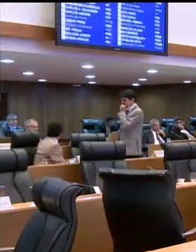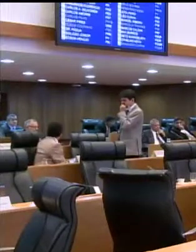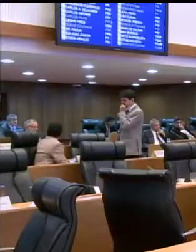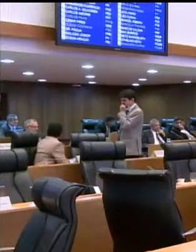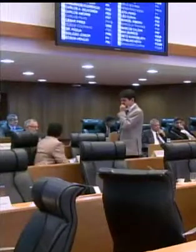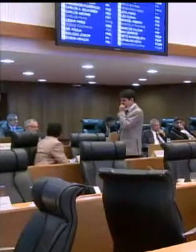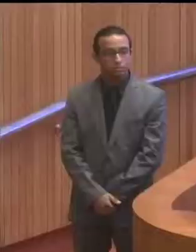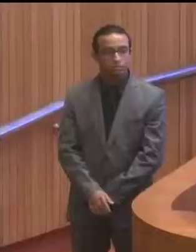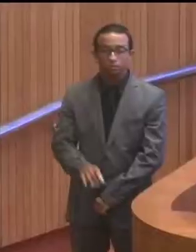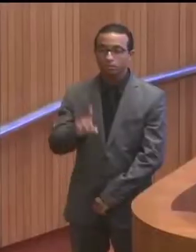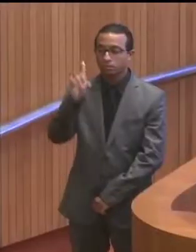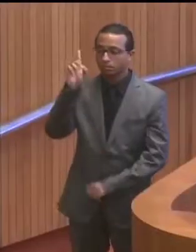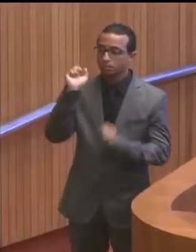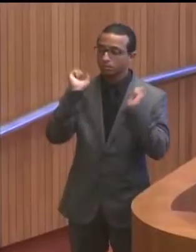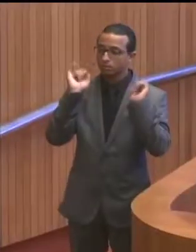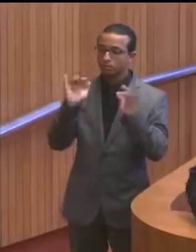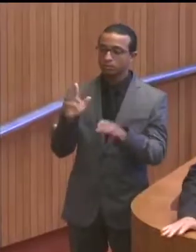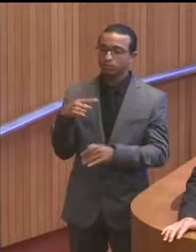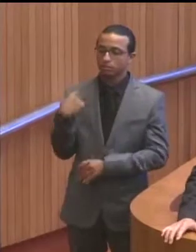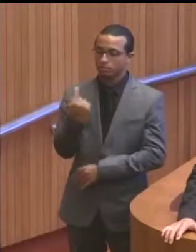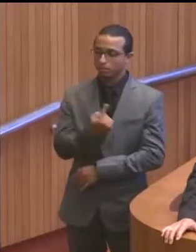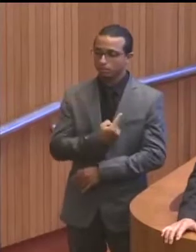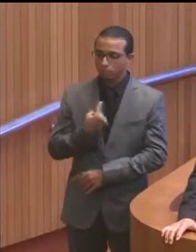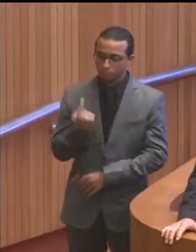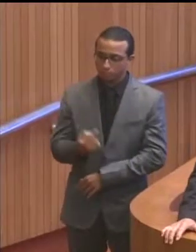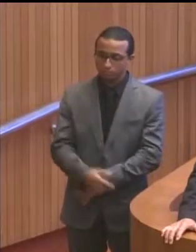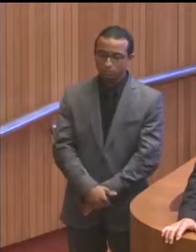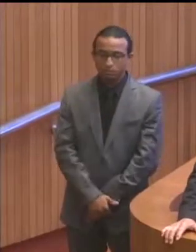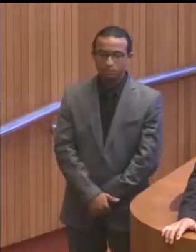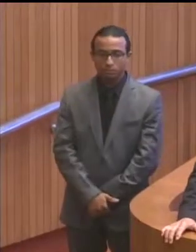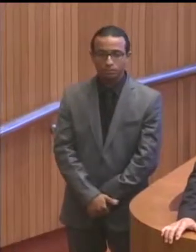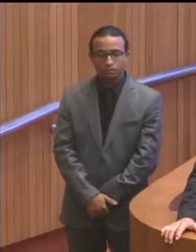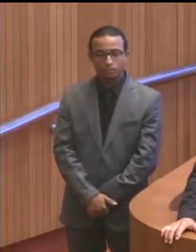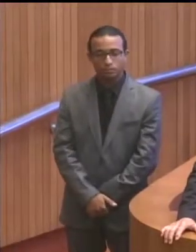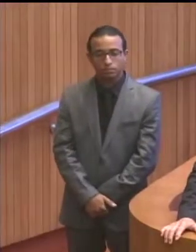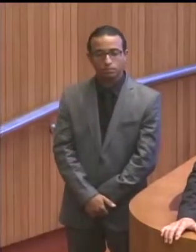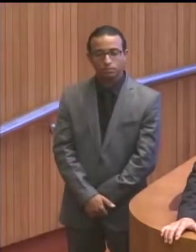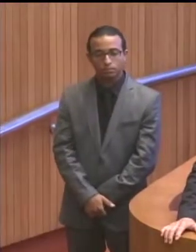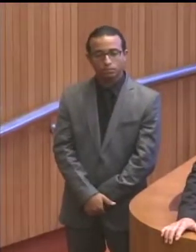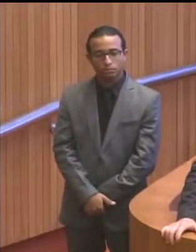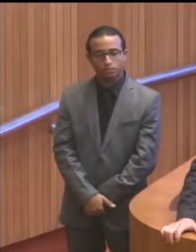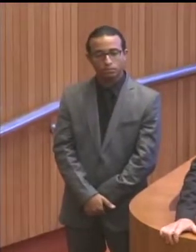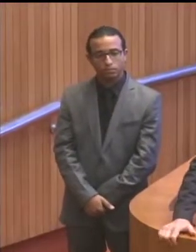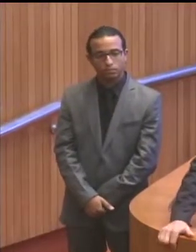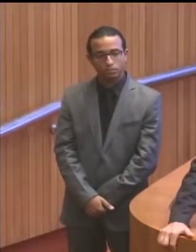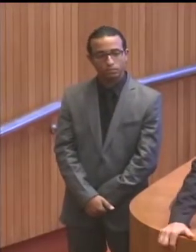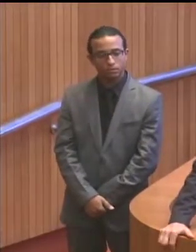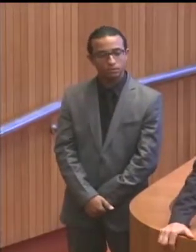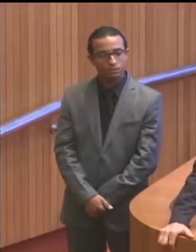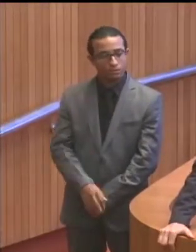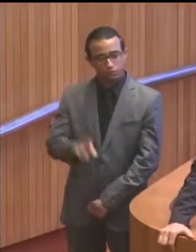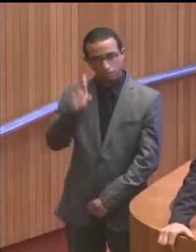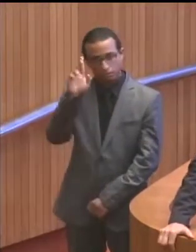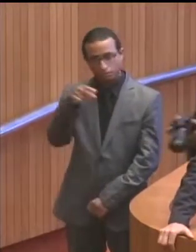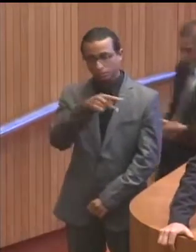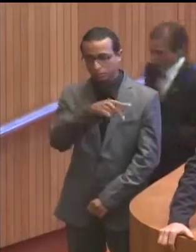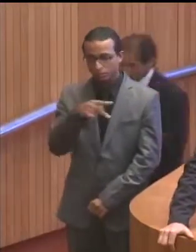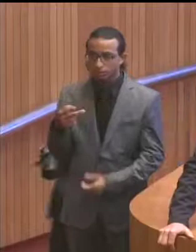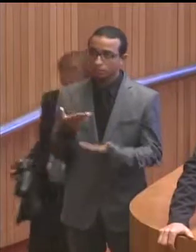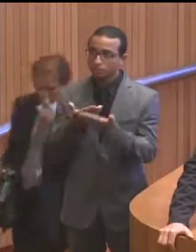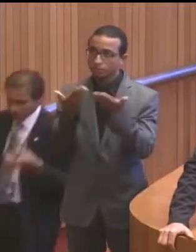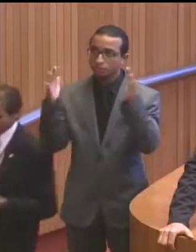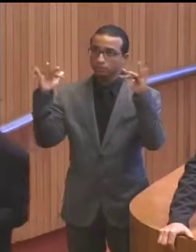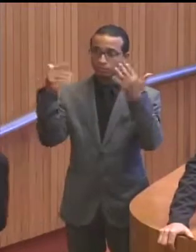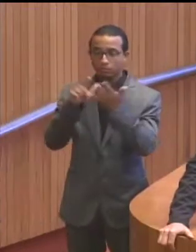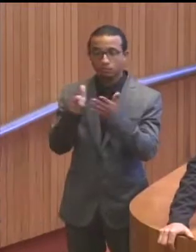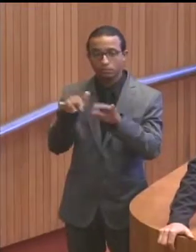Que Deus abençoe todos nós, senhor presidente, galeria